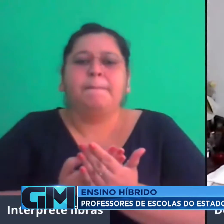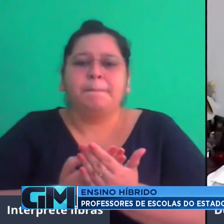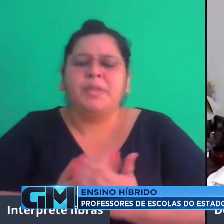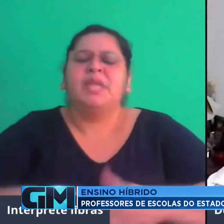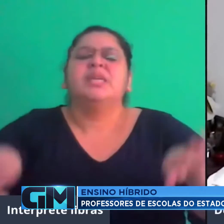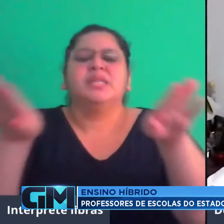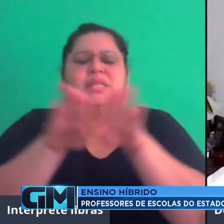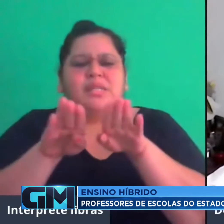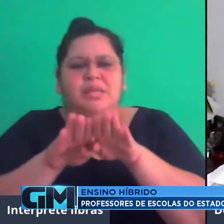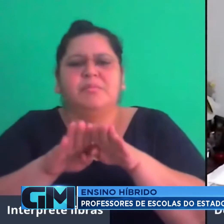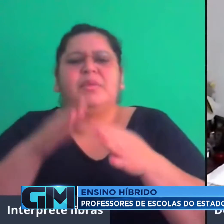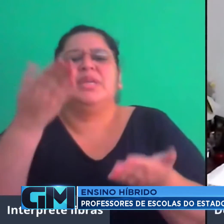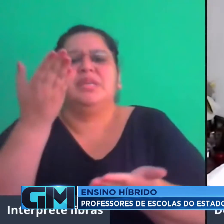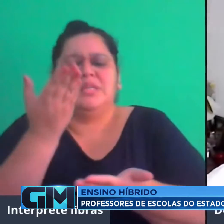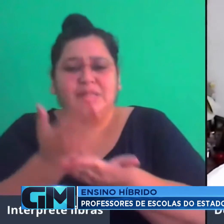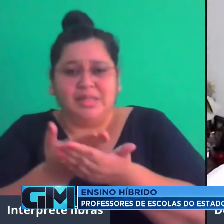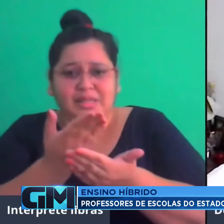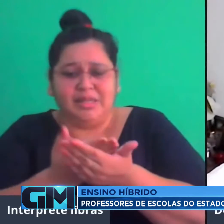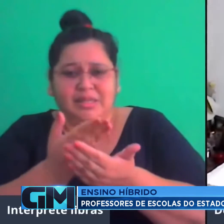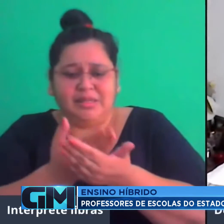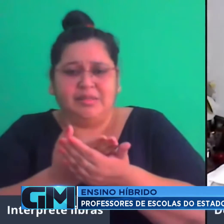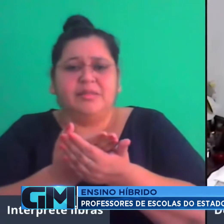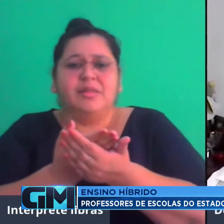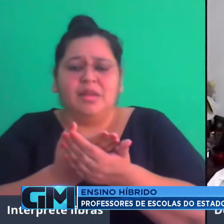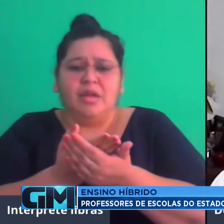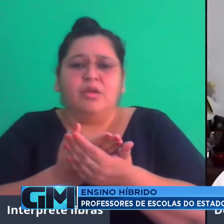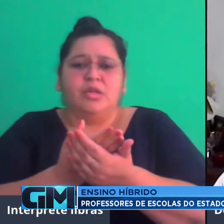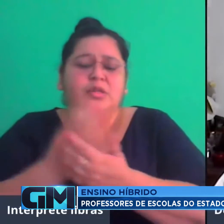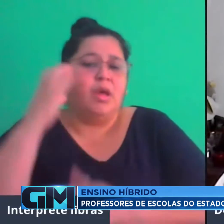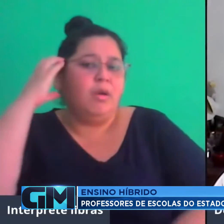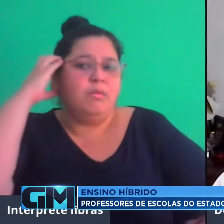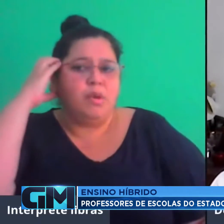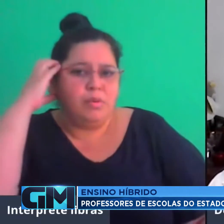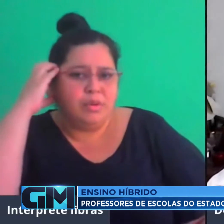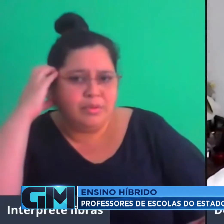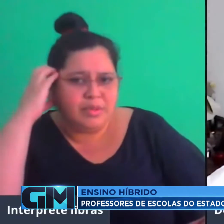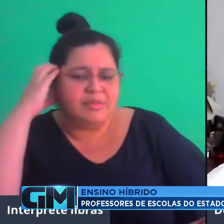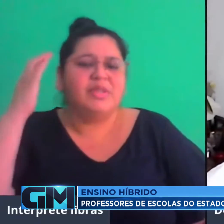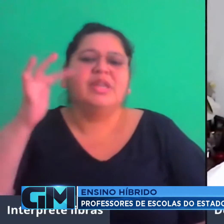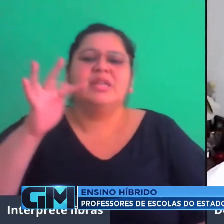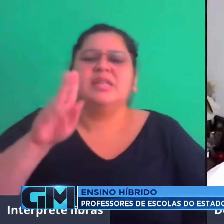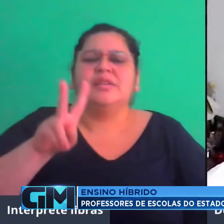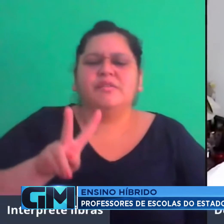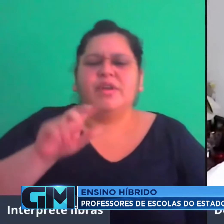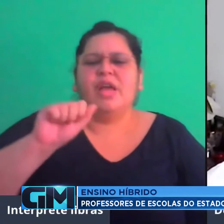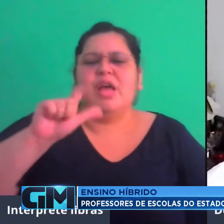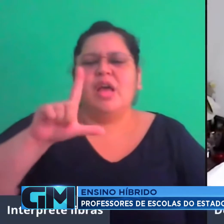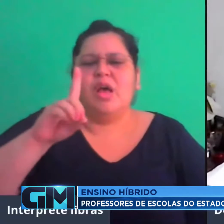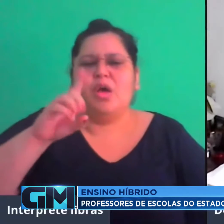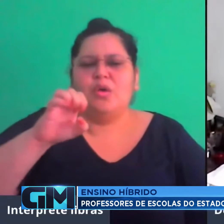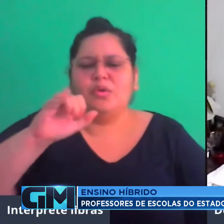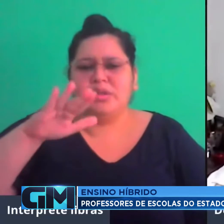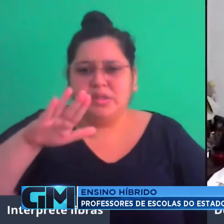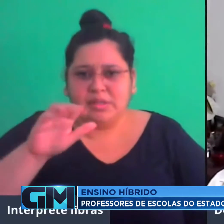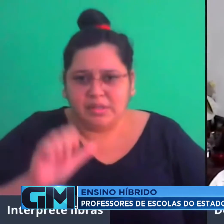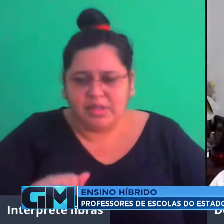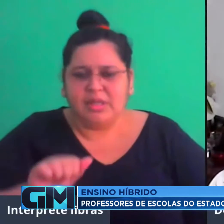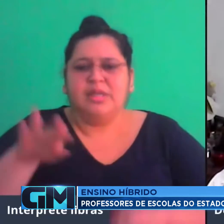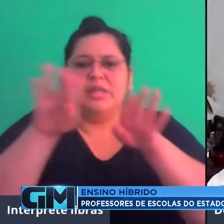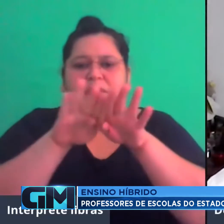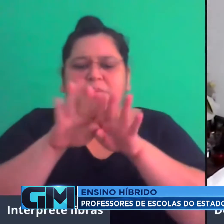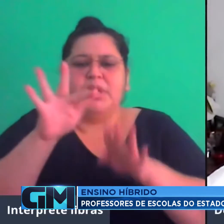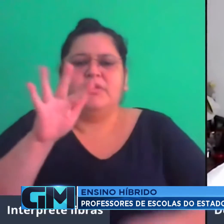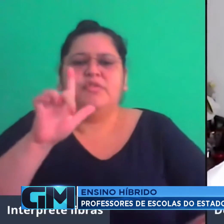transmitidas via rádio, TV aldeia, difusora e também a floresta lá em